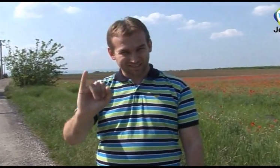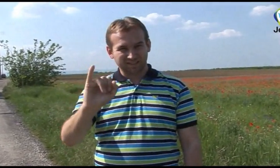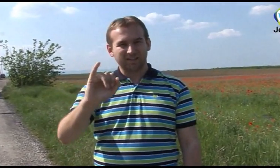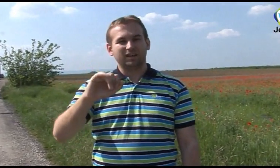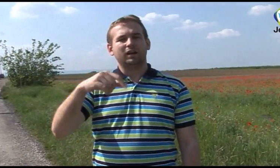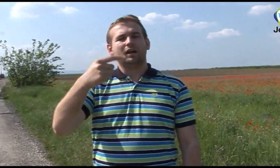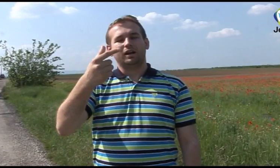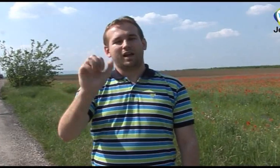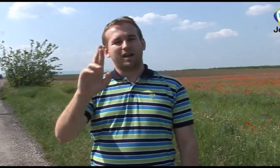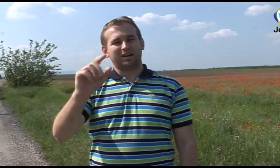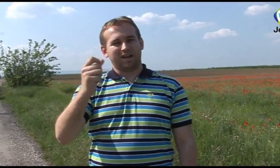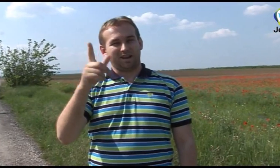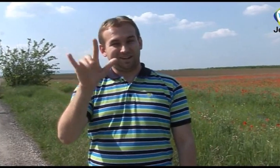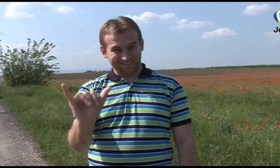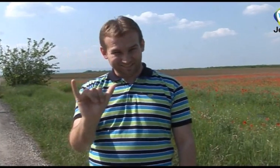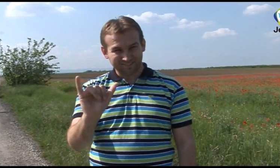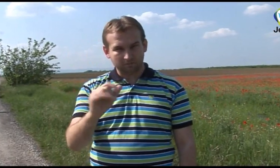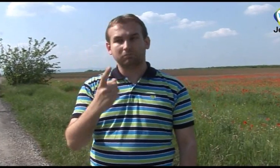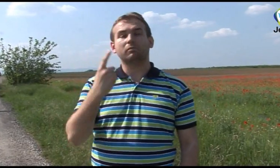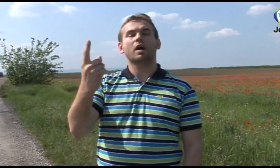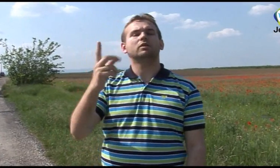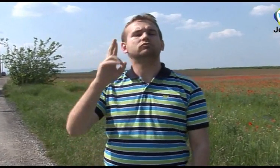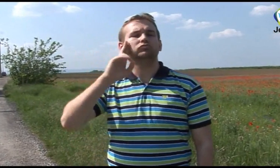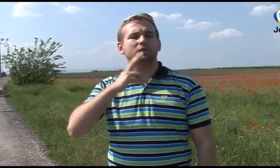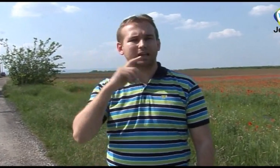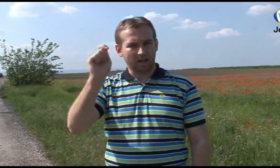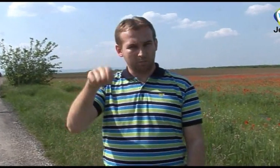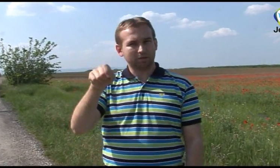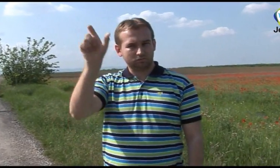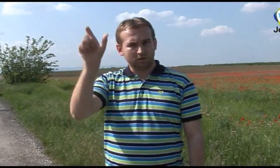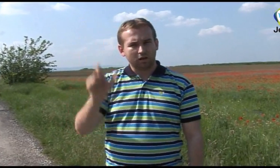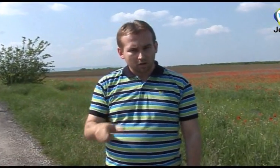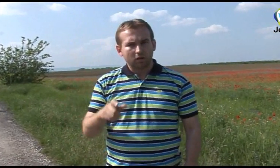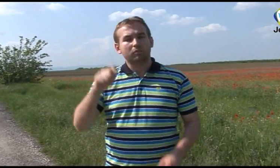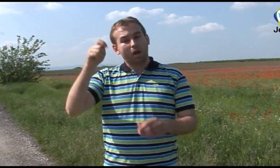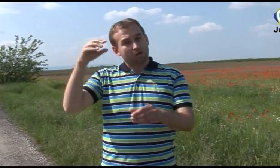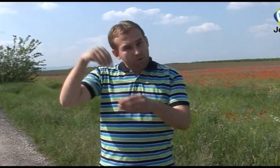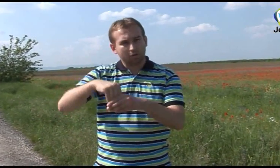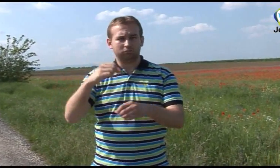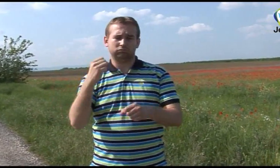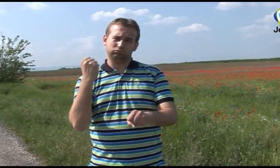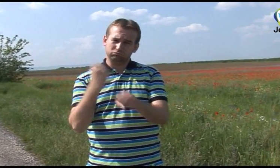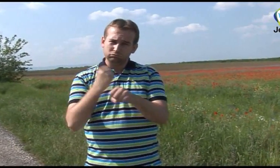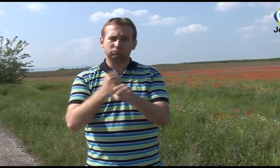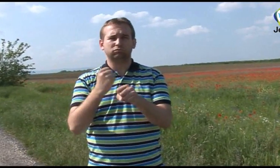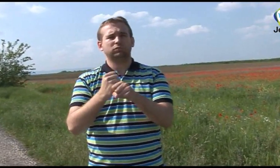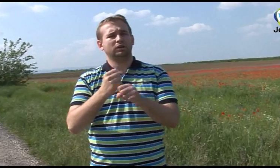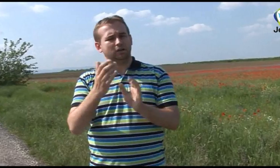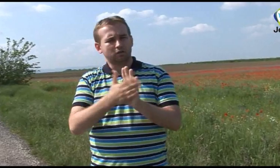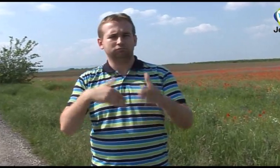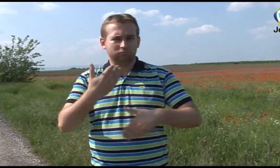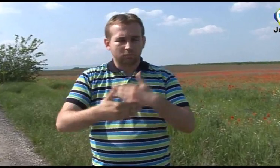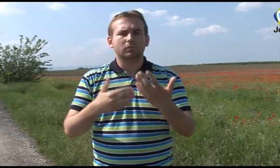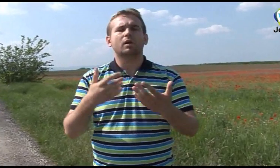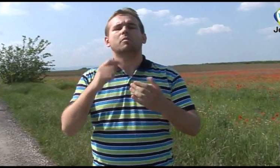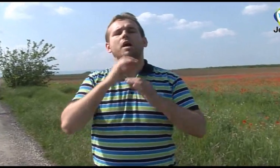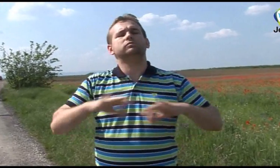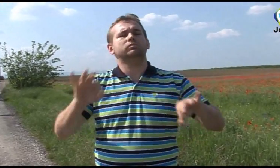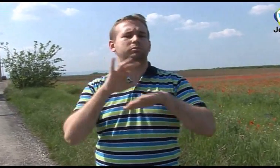Dr. Tapolcai Gergő, aki maga is érintett, 2010 óta parlamenti képviselőtként dolgozik. Szintén sokat harcolt azért, hogy a